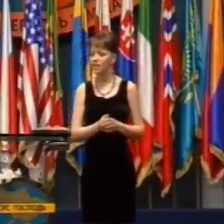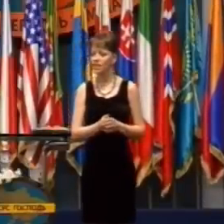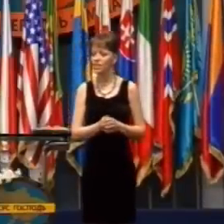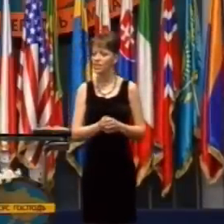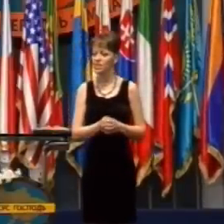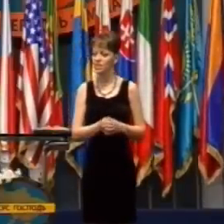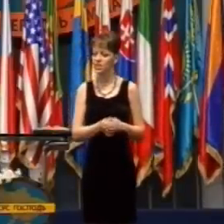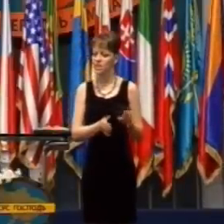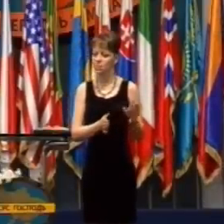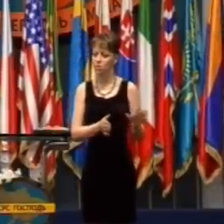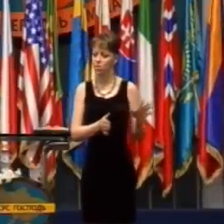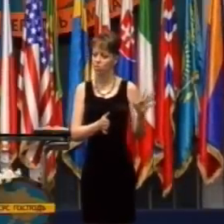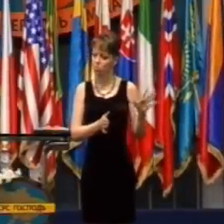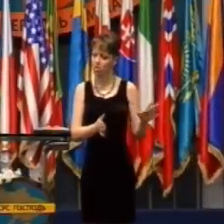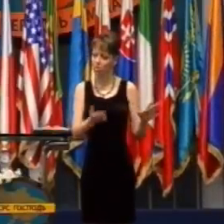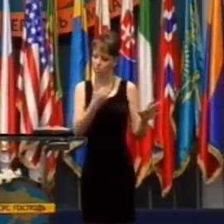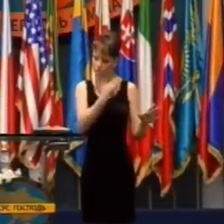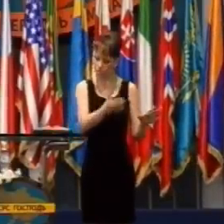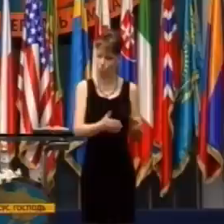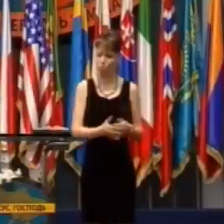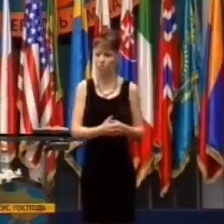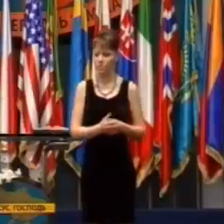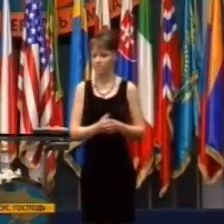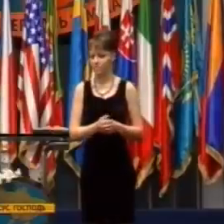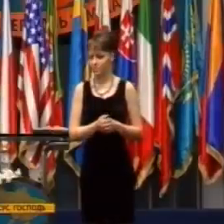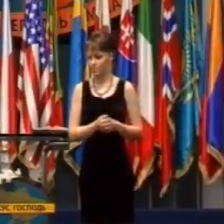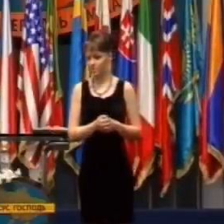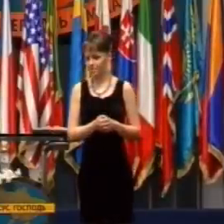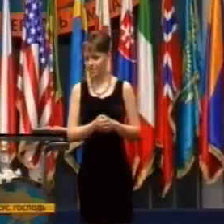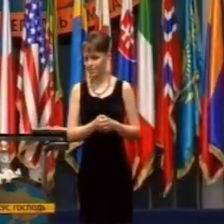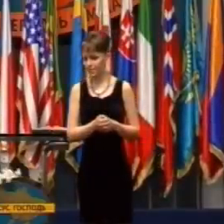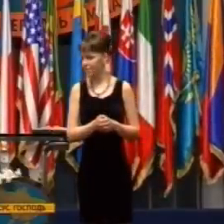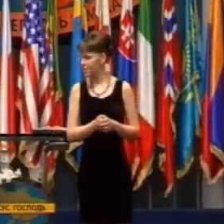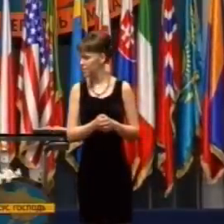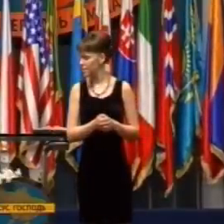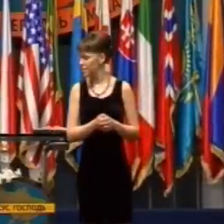Stalo sa to len kúsok viac ako jeden kilometr od nášho domu.